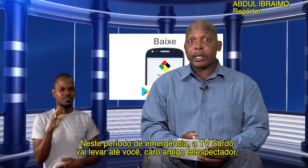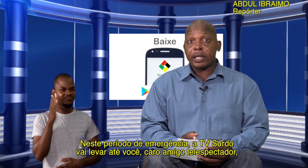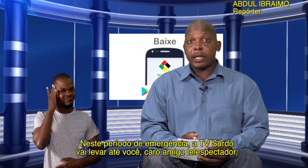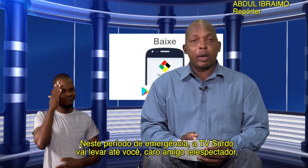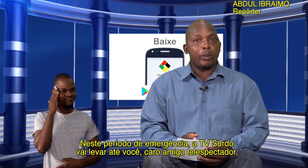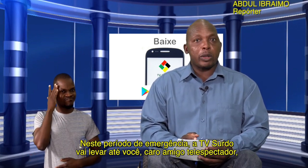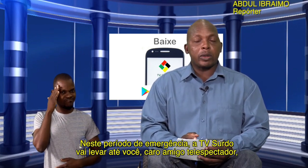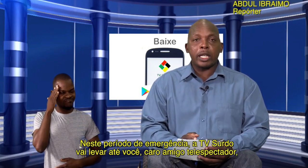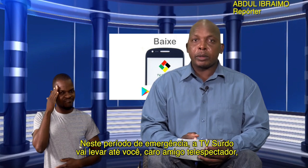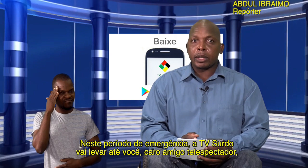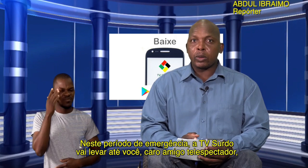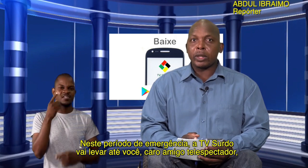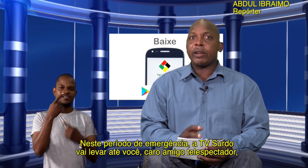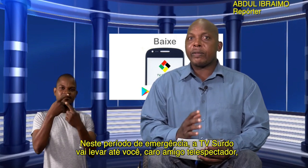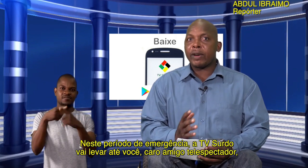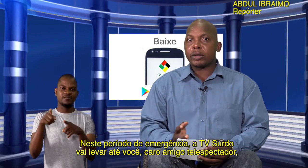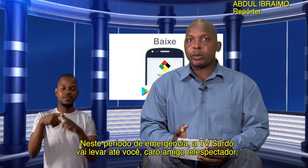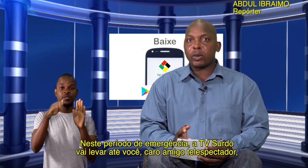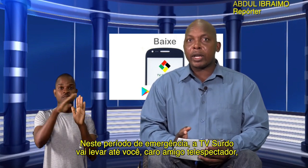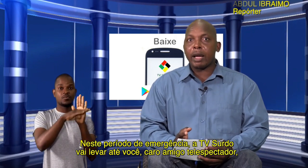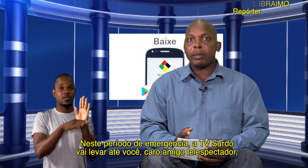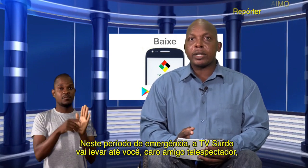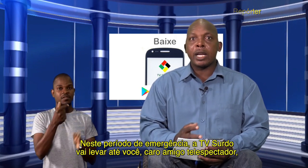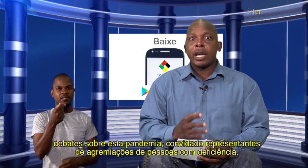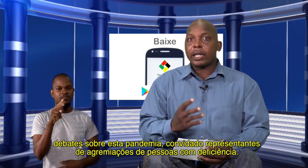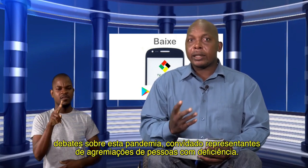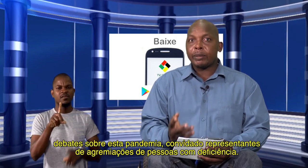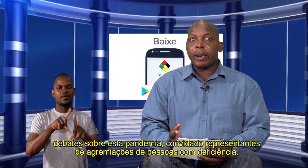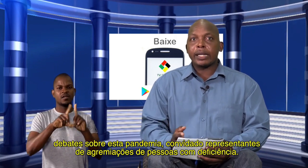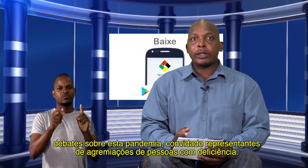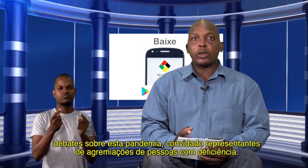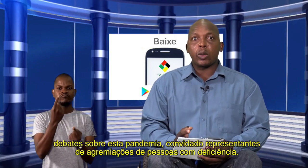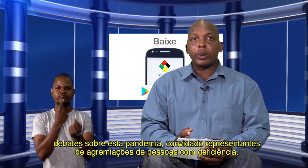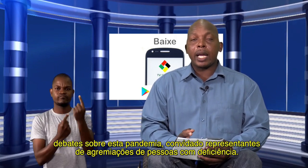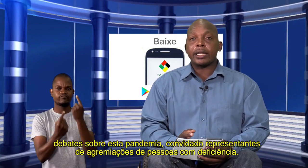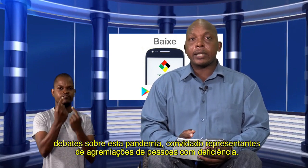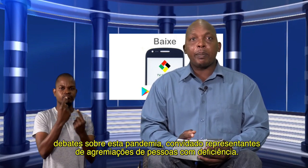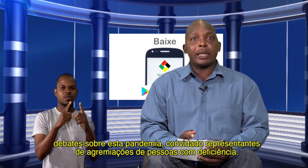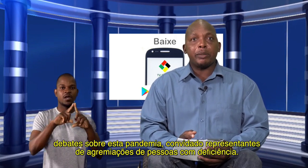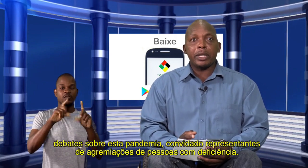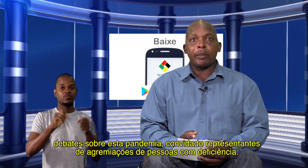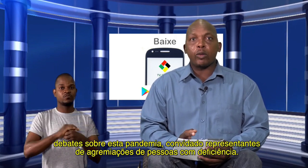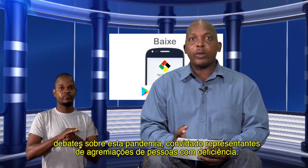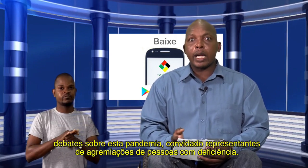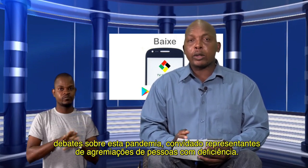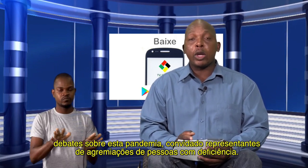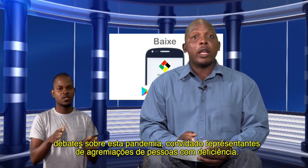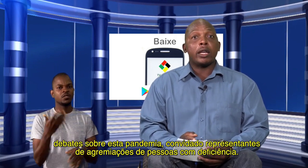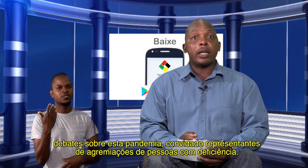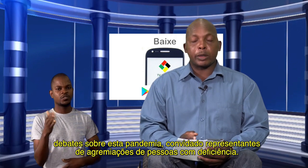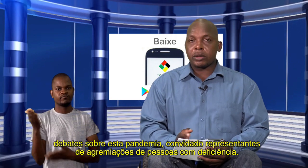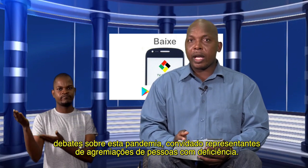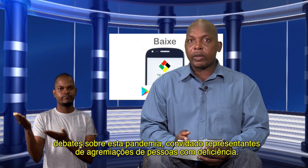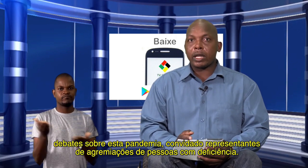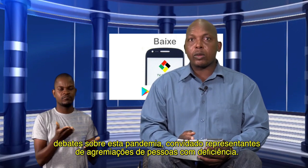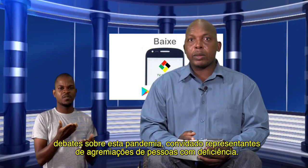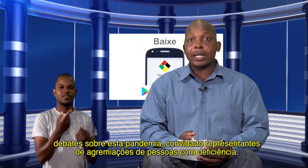si, caro amigo telespectador, vários programas, debates sobre esta pandemia, convidado responsável de algumas